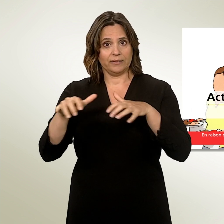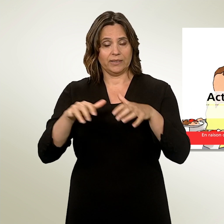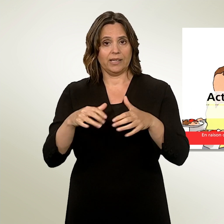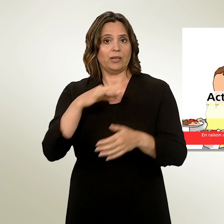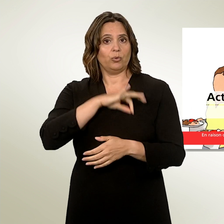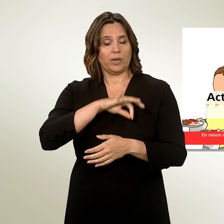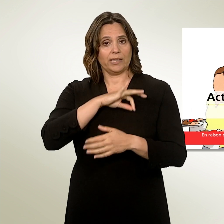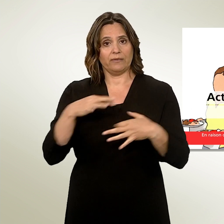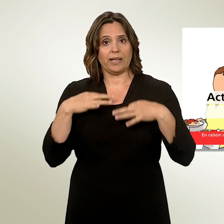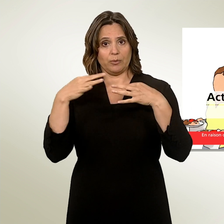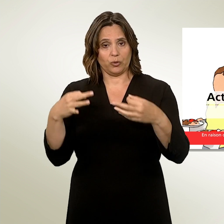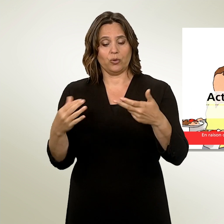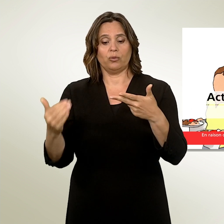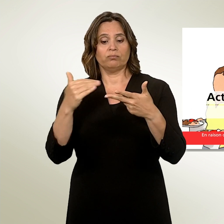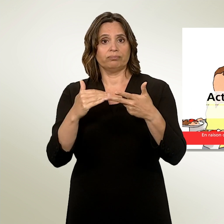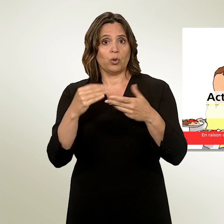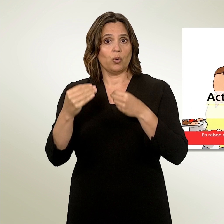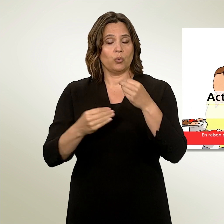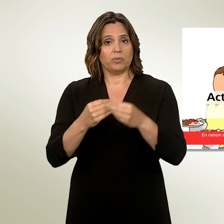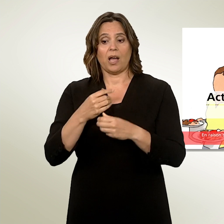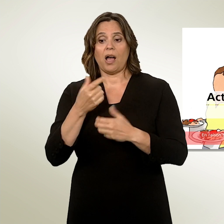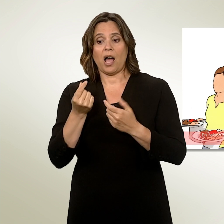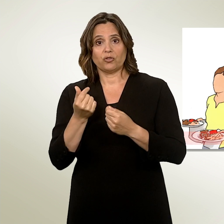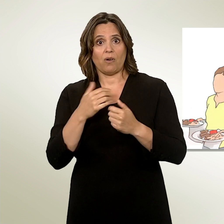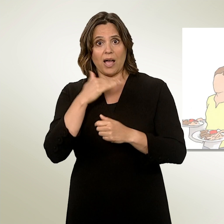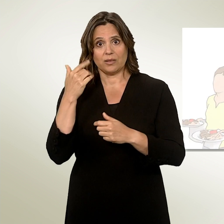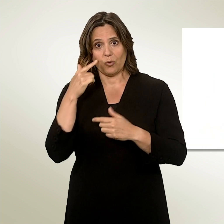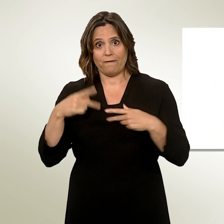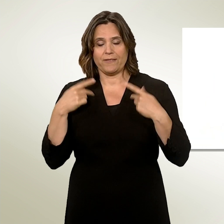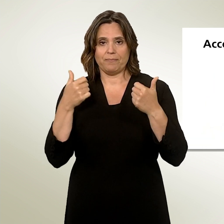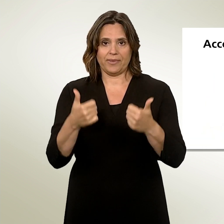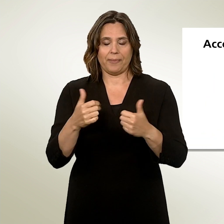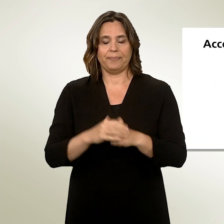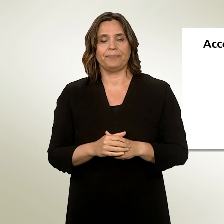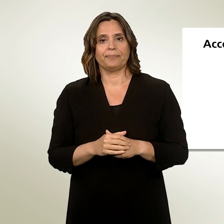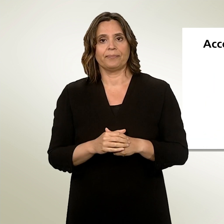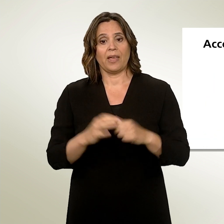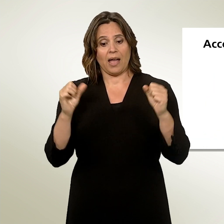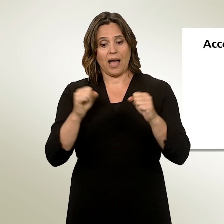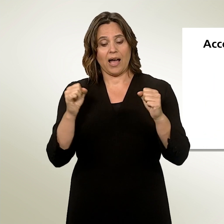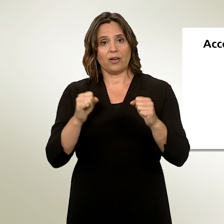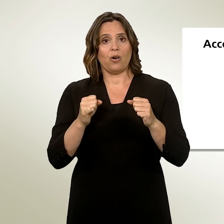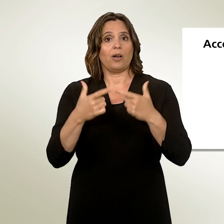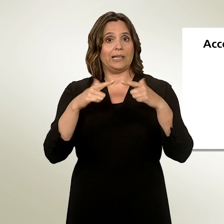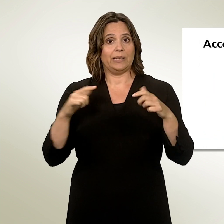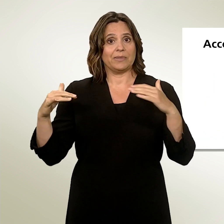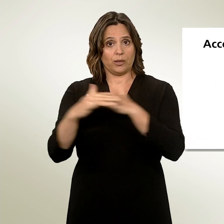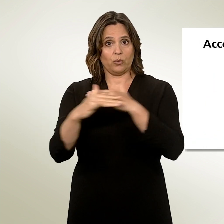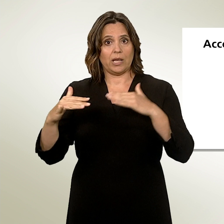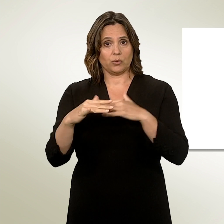ou avoir suffisamment d'argent pour subvenir à ses besoins. L'accord sur la libre circulation des personnes forme un tout avec